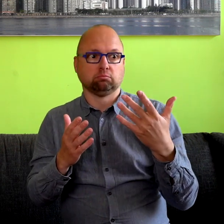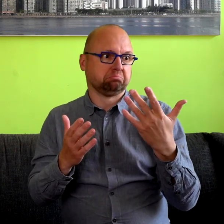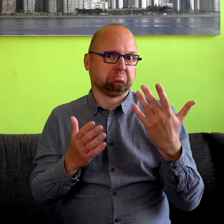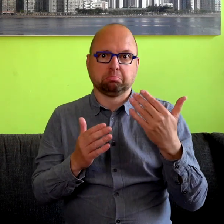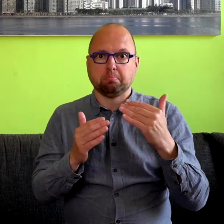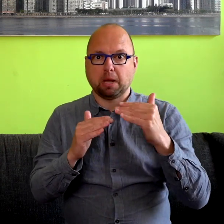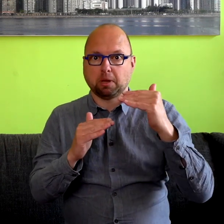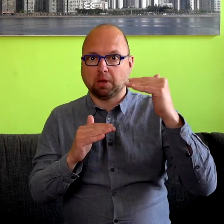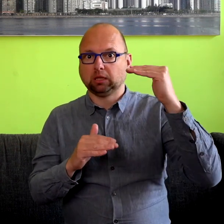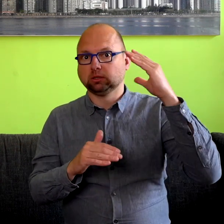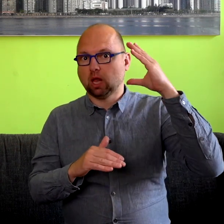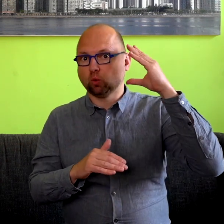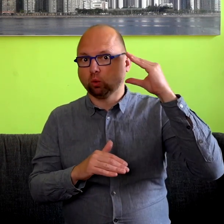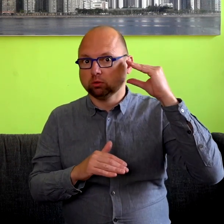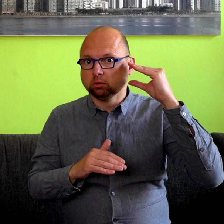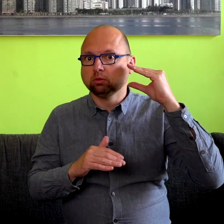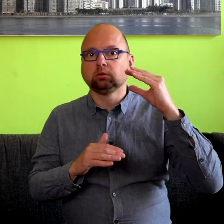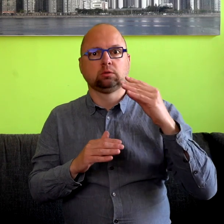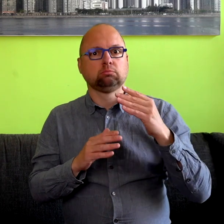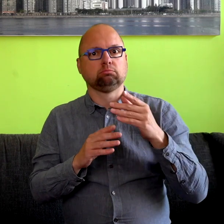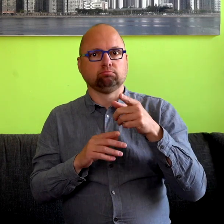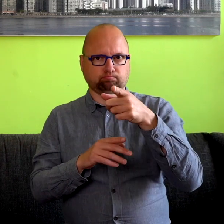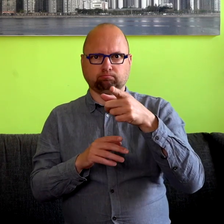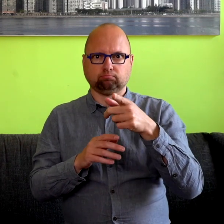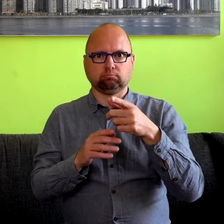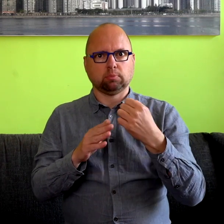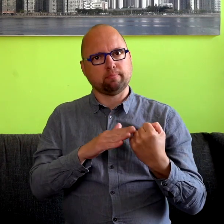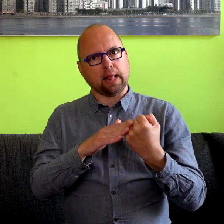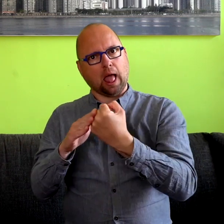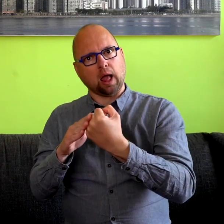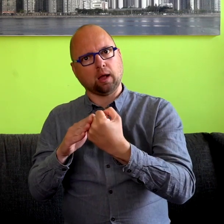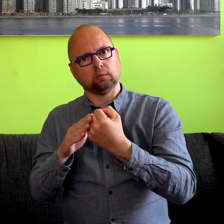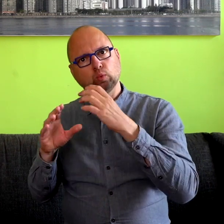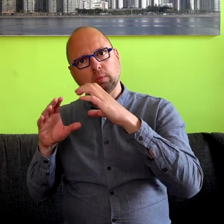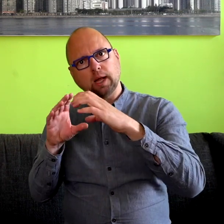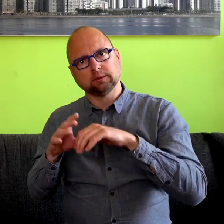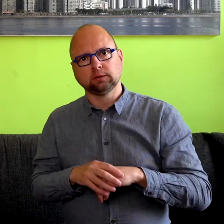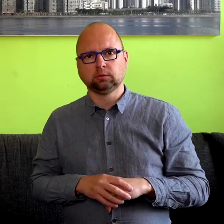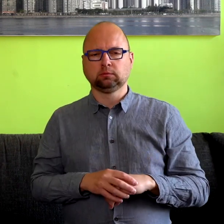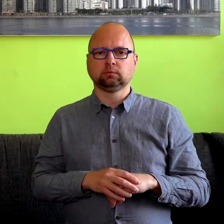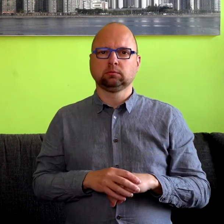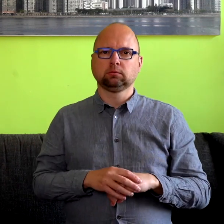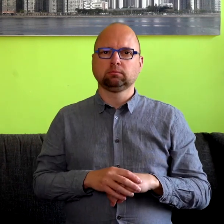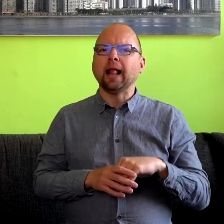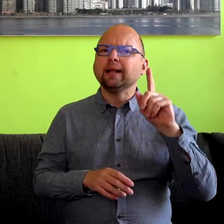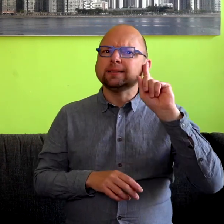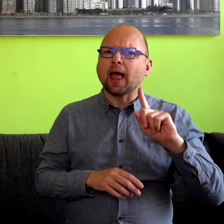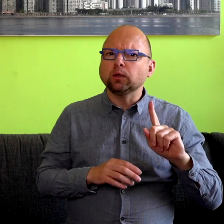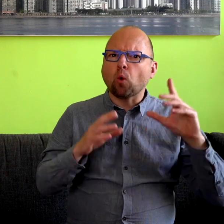omdat ze steeds slechthorend worden. Tot slot, dat slechthorend worden is vaak niet iets wat je merkt als horende.